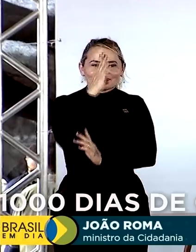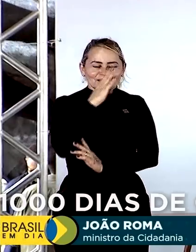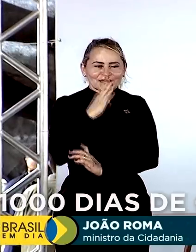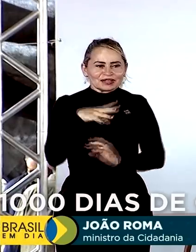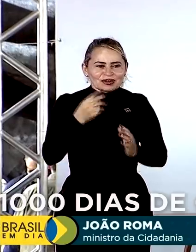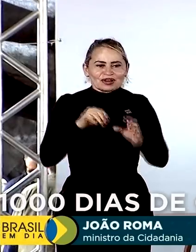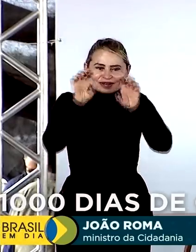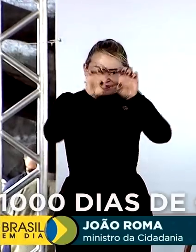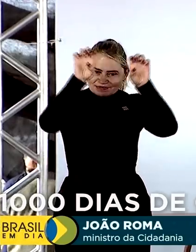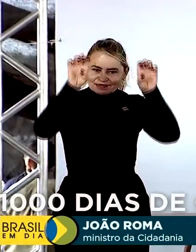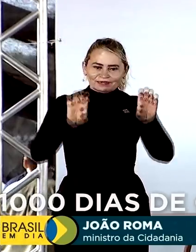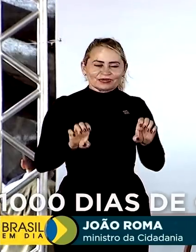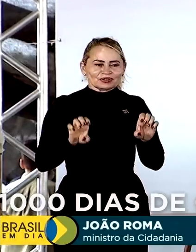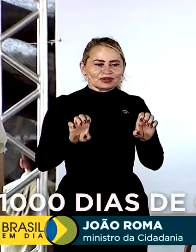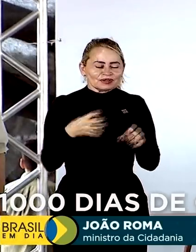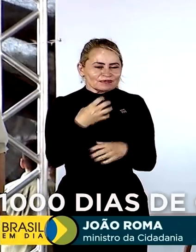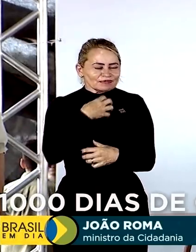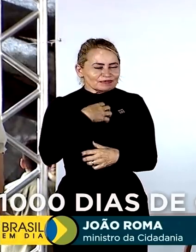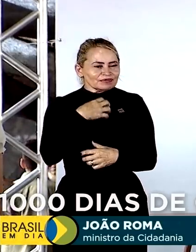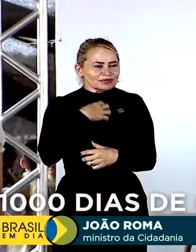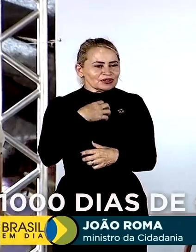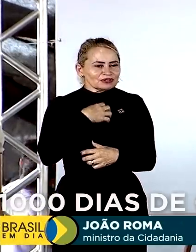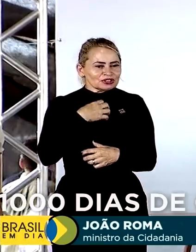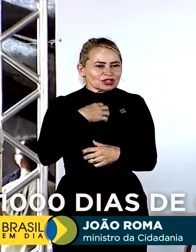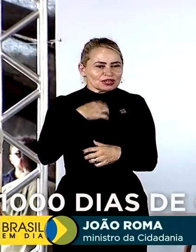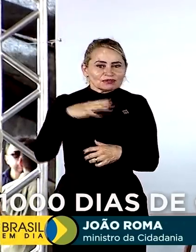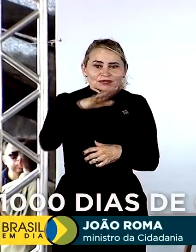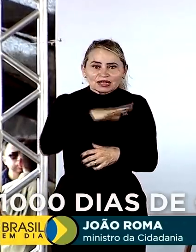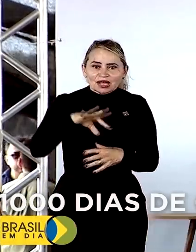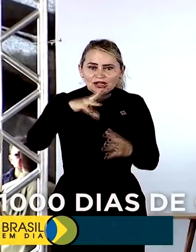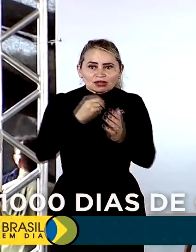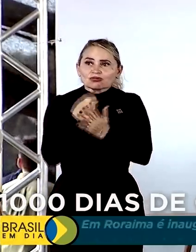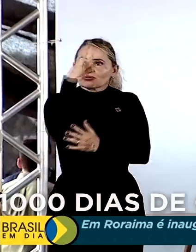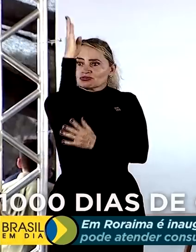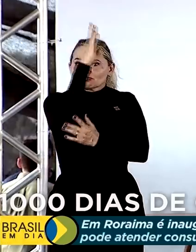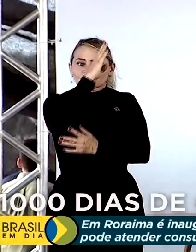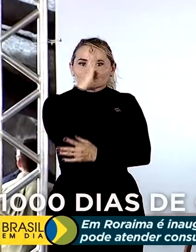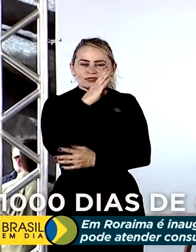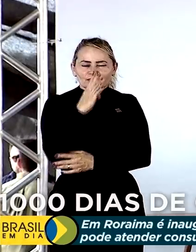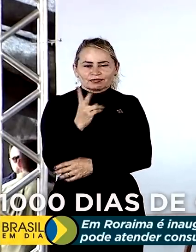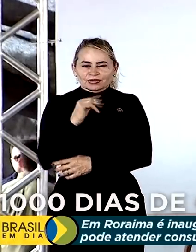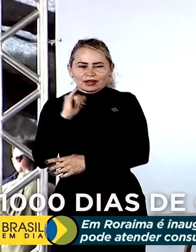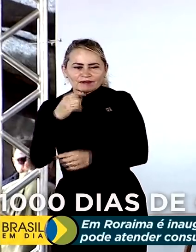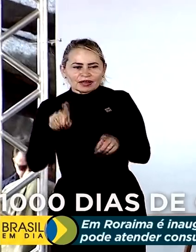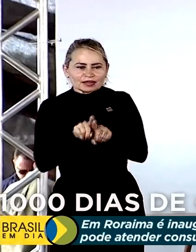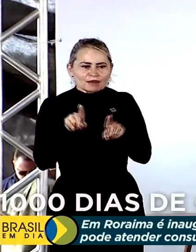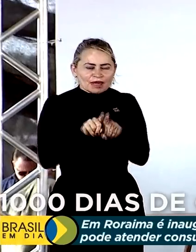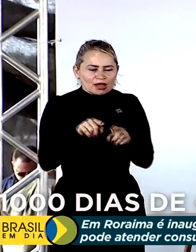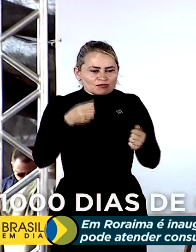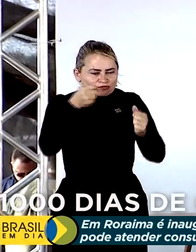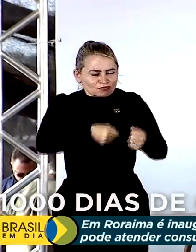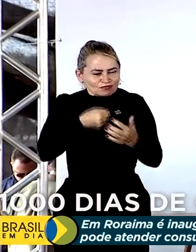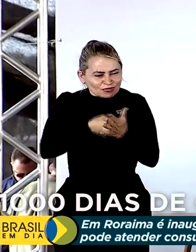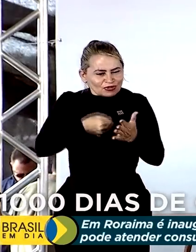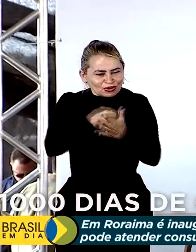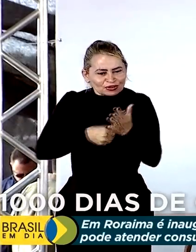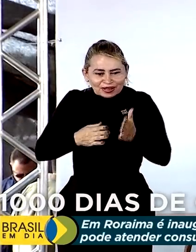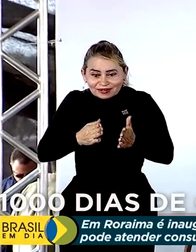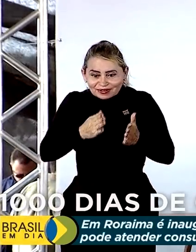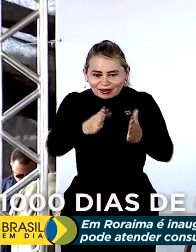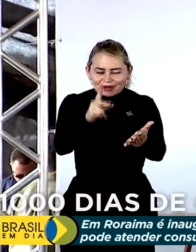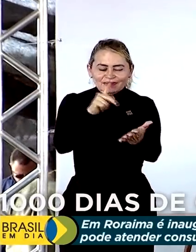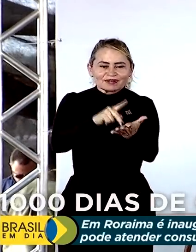é essa estrutura de forma descentralizada em todo o Brasil, que vai também marchando no caminho da